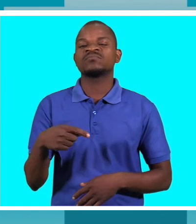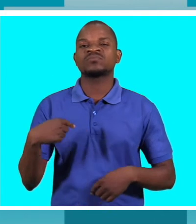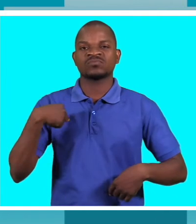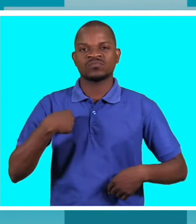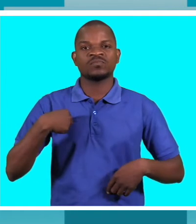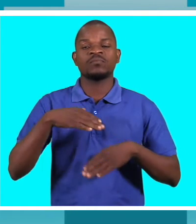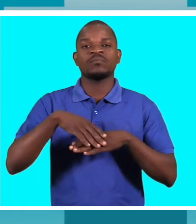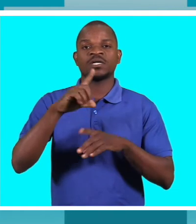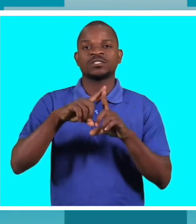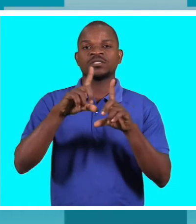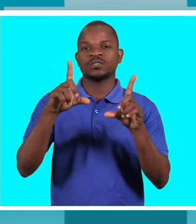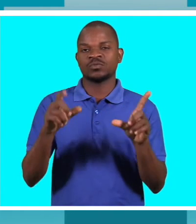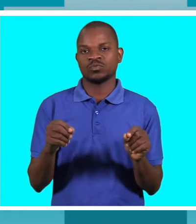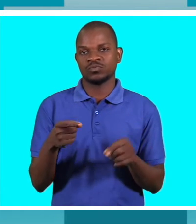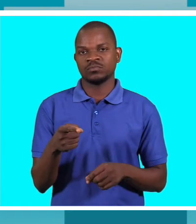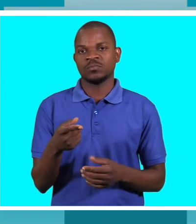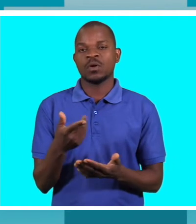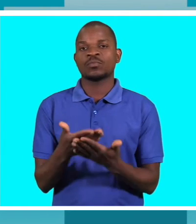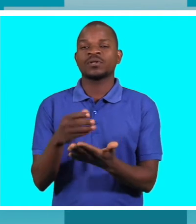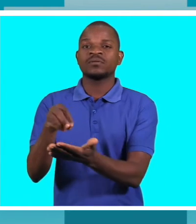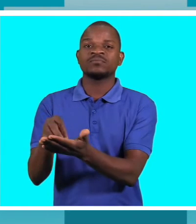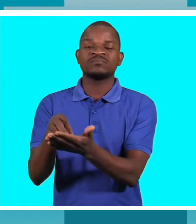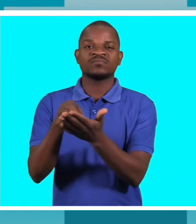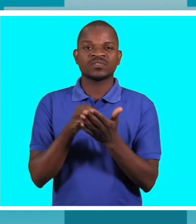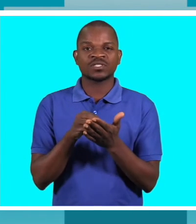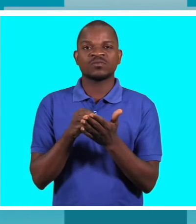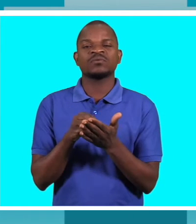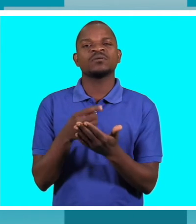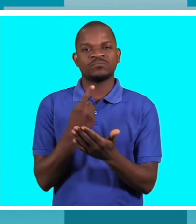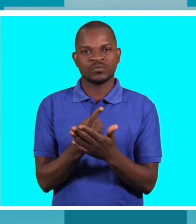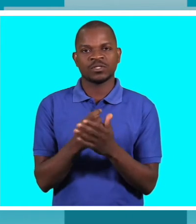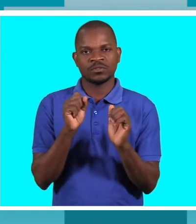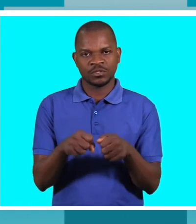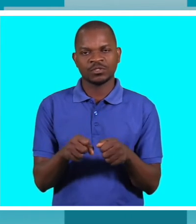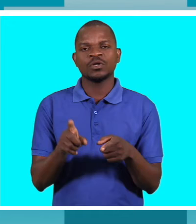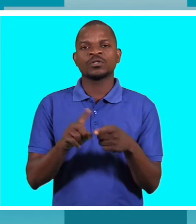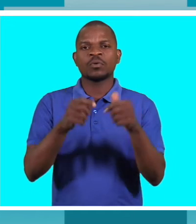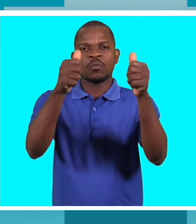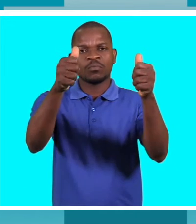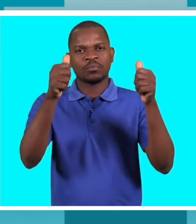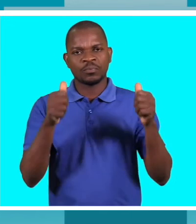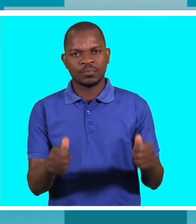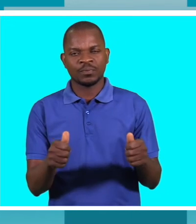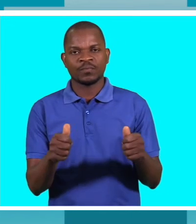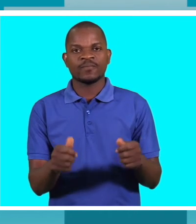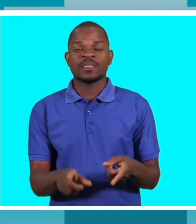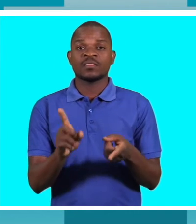é preciso muita informação, preciso panfletos, sei que as pessoas com